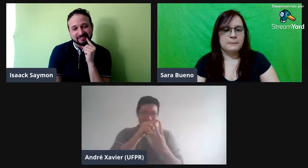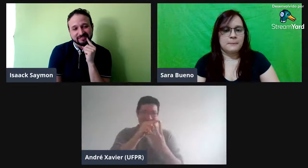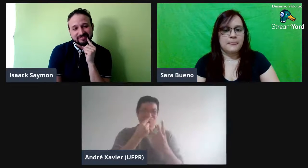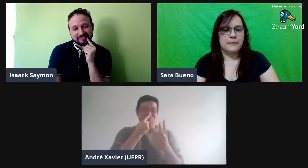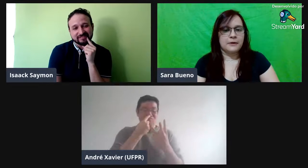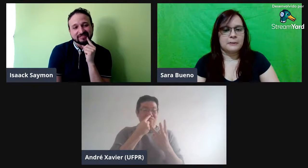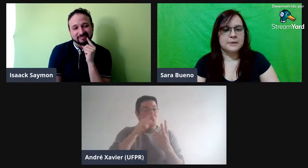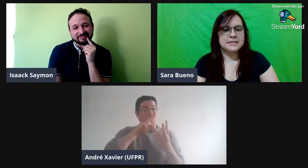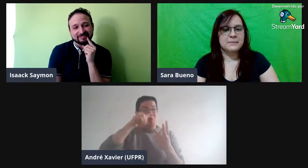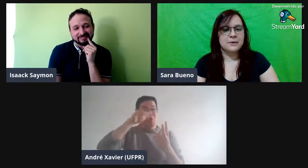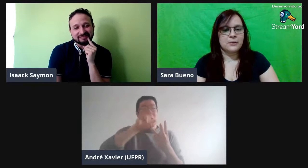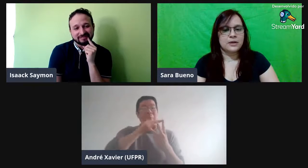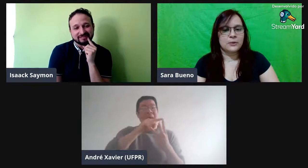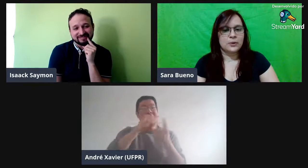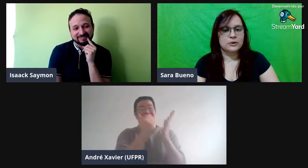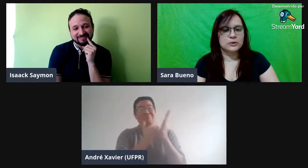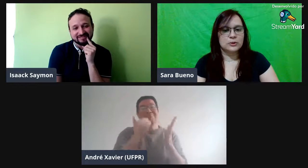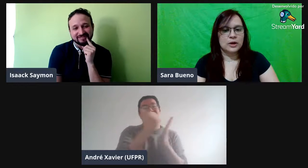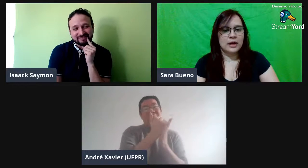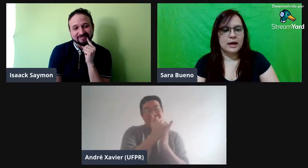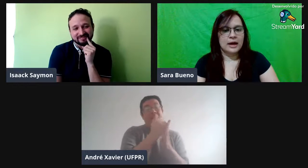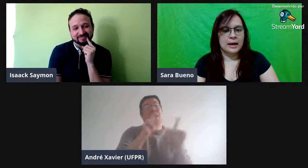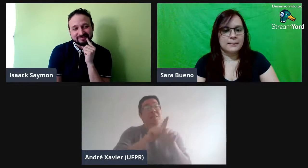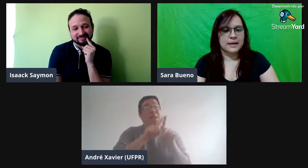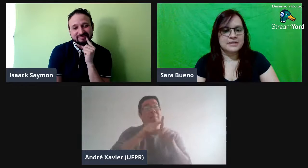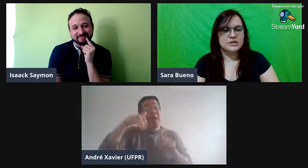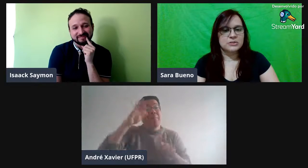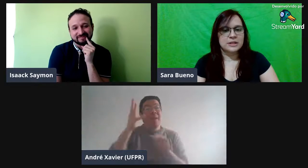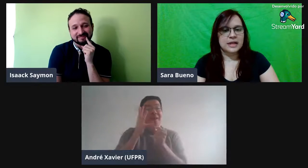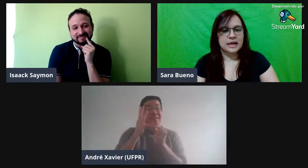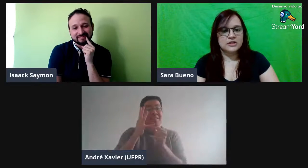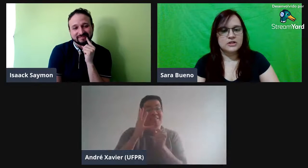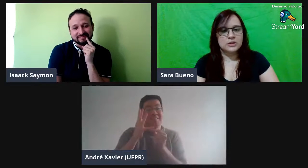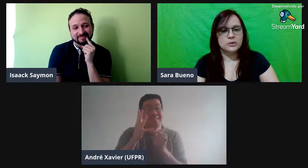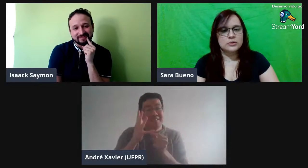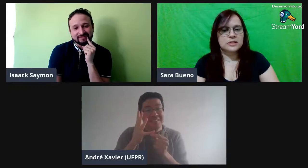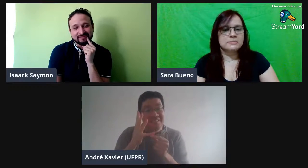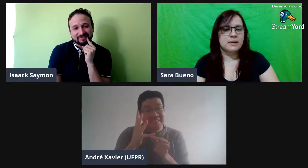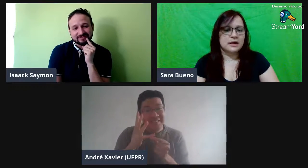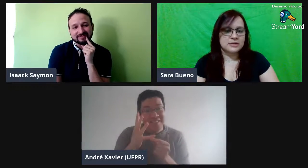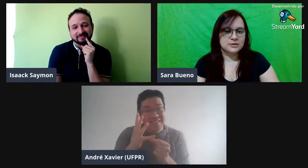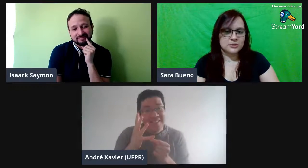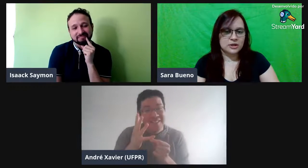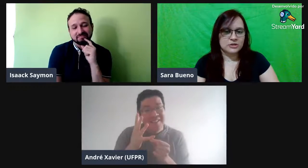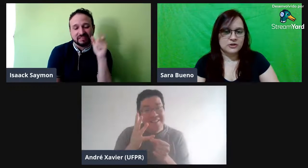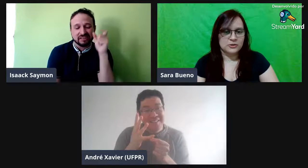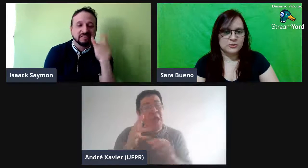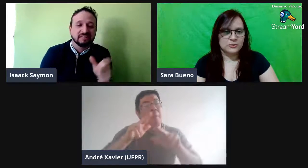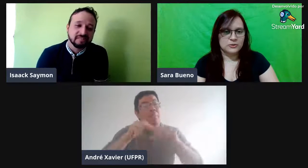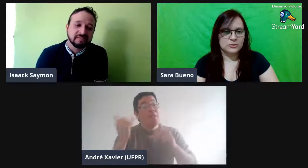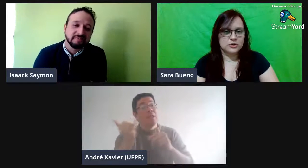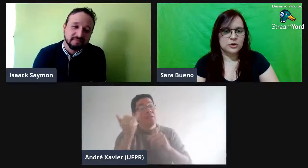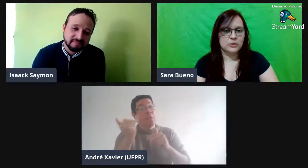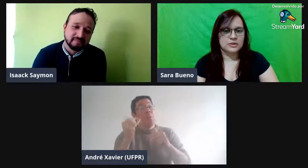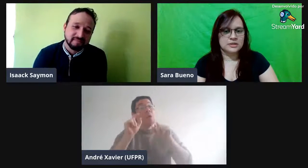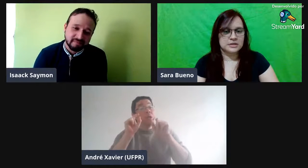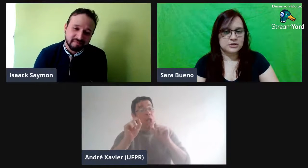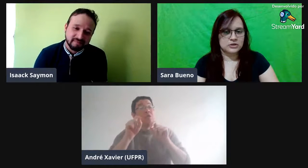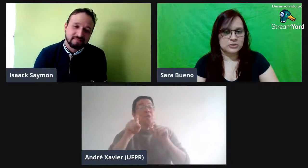Então, ele percebeu que quando há mais intimidade, usa-se mais o dedinho. Solta esse dedinho.